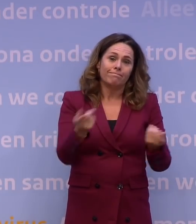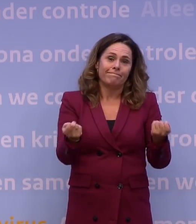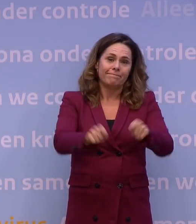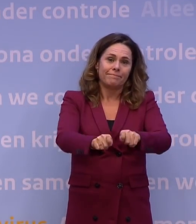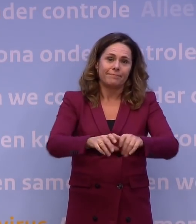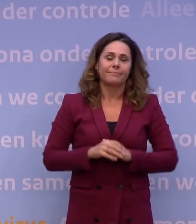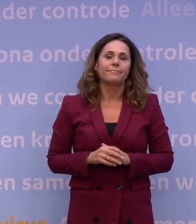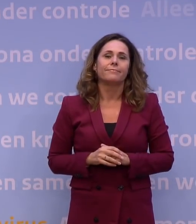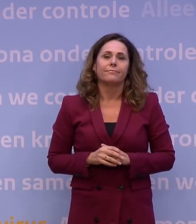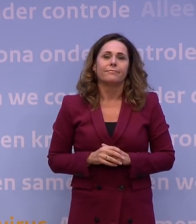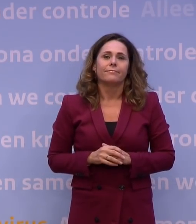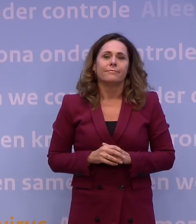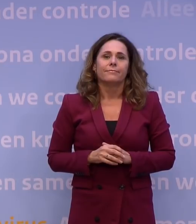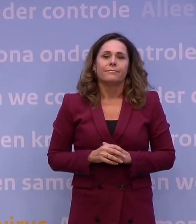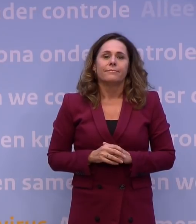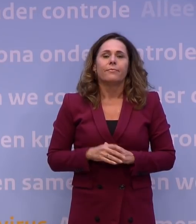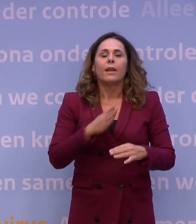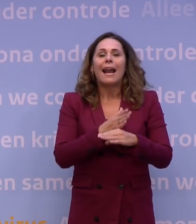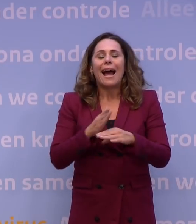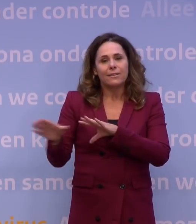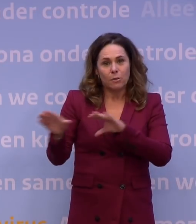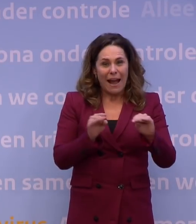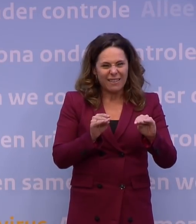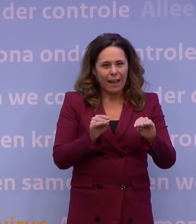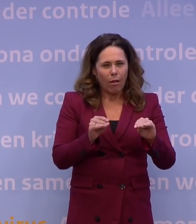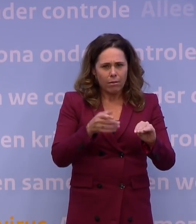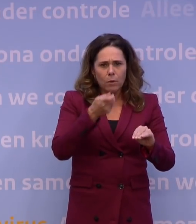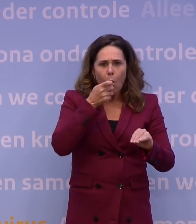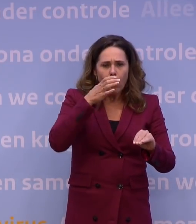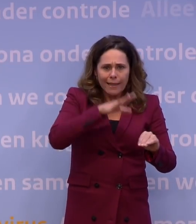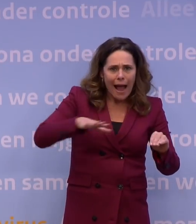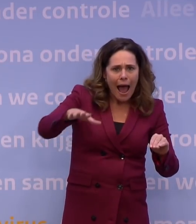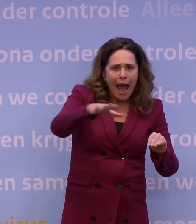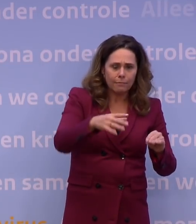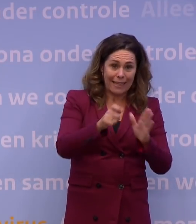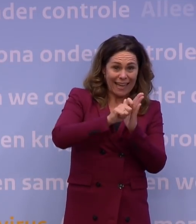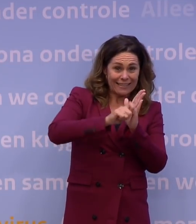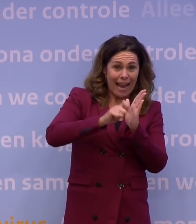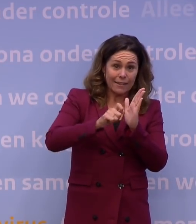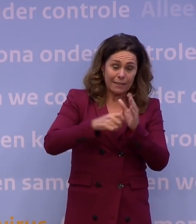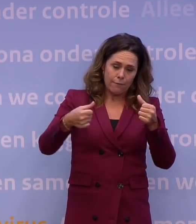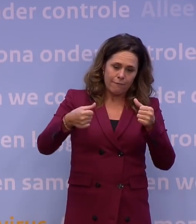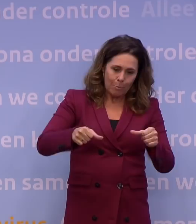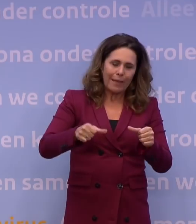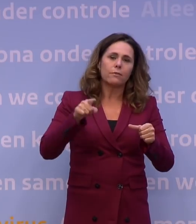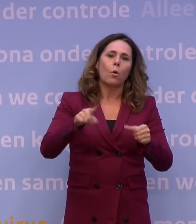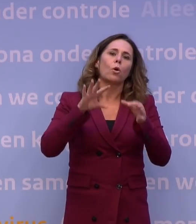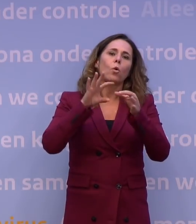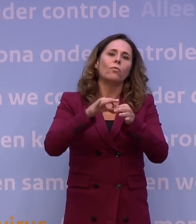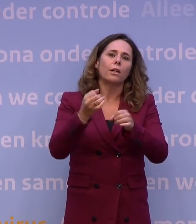Een laatste maatregel is dat we de registratie, zoals in de horeca, vanaf morgen verplicht stellen voor alle contactberoepen.